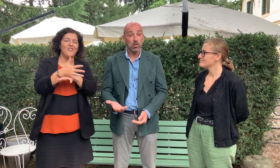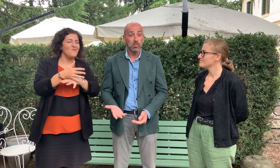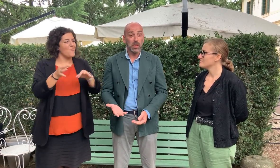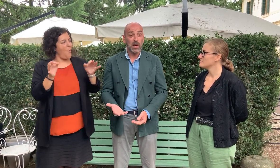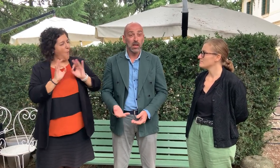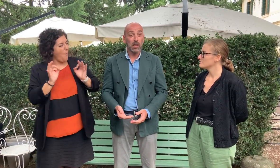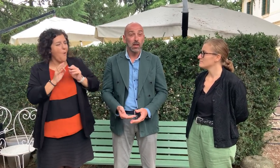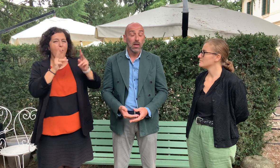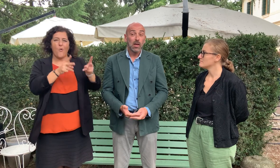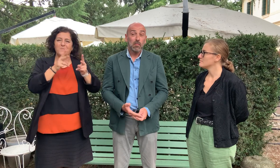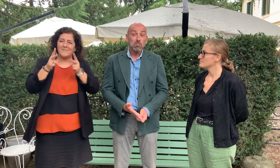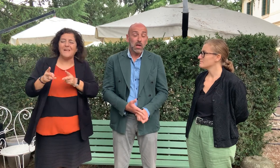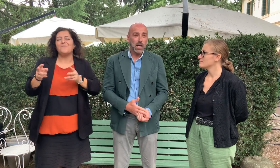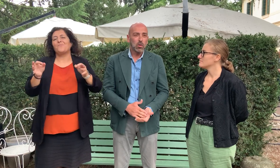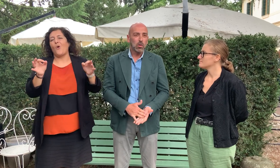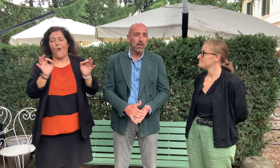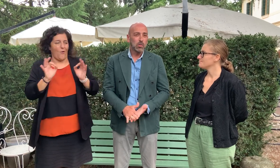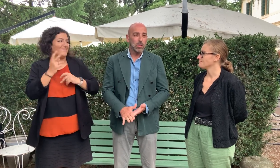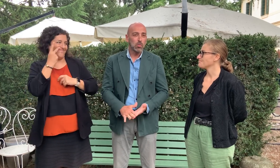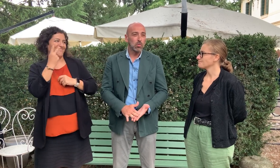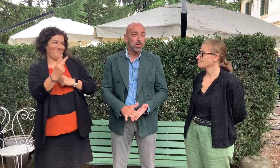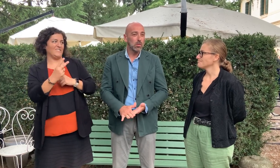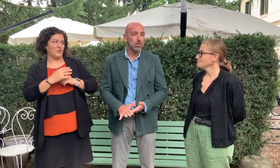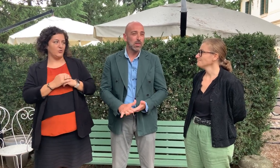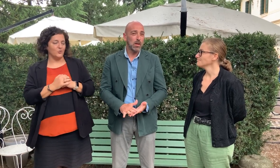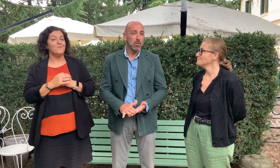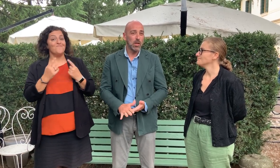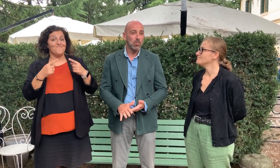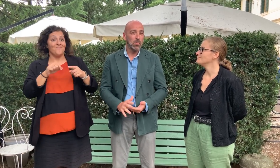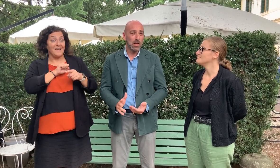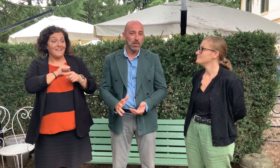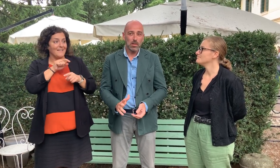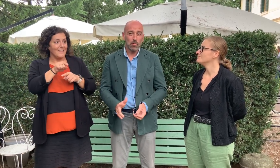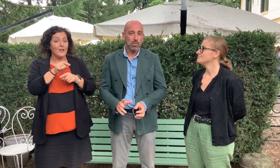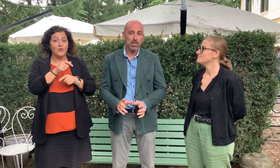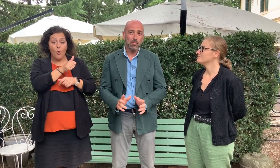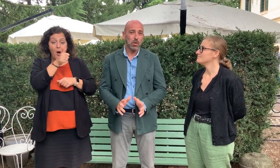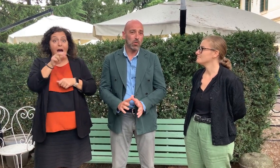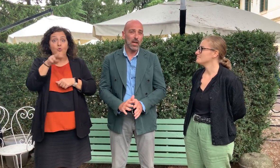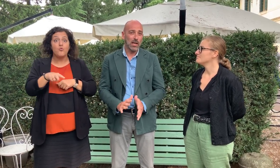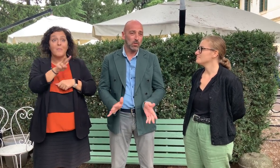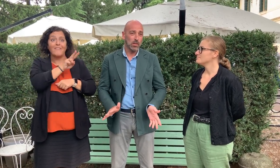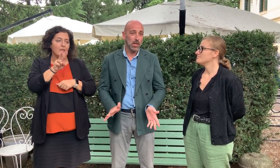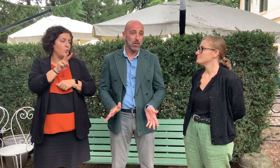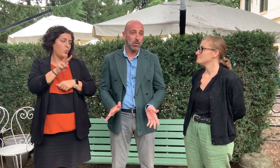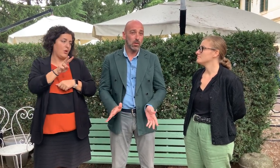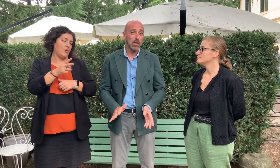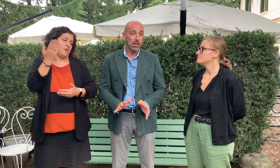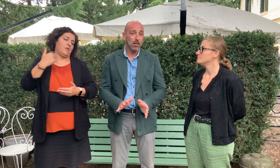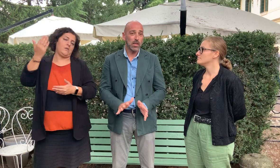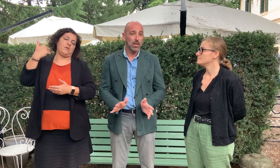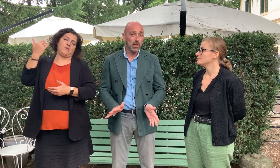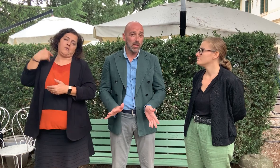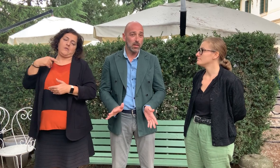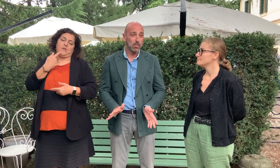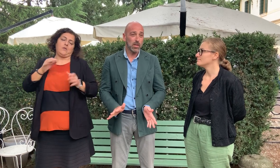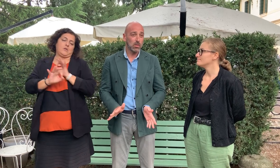ospedali. Ecco, io penso che su questo non siamo nel 2022, ma siamo ancora all'anno zero, nel tema di diritti per i